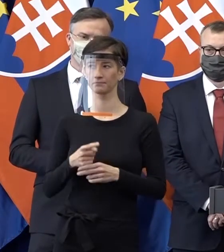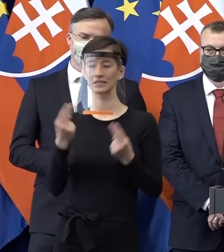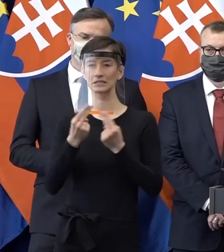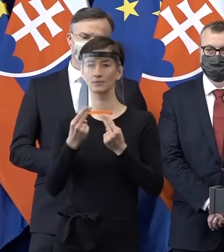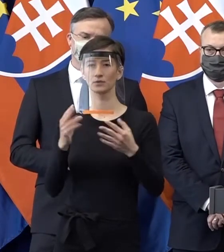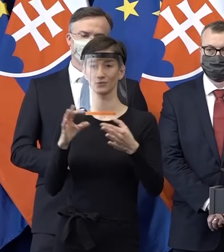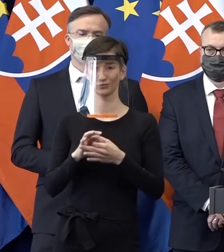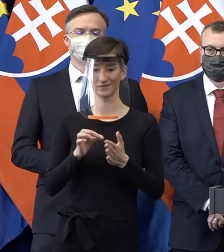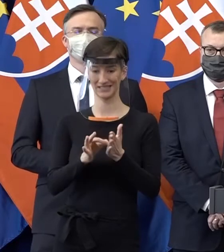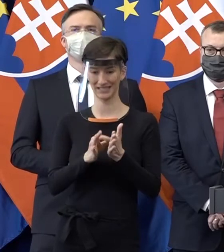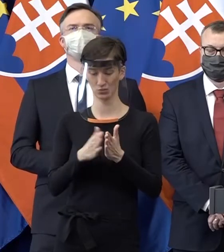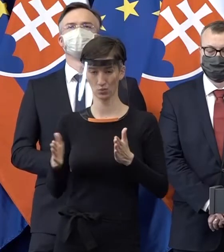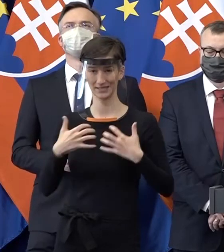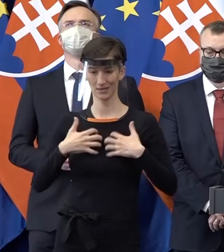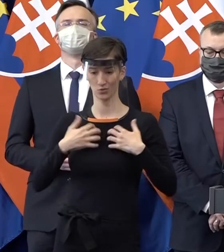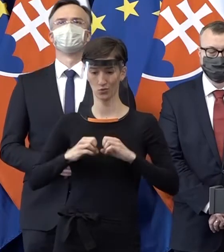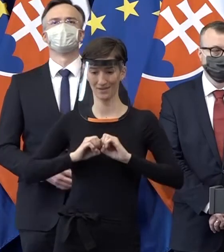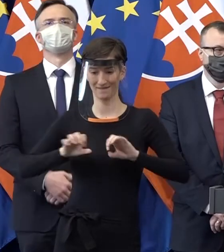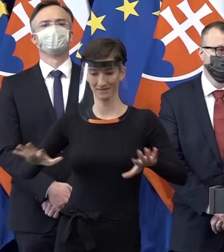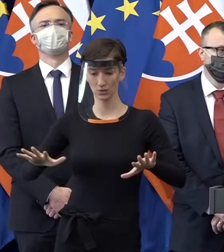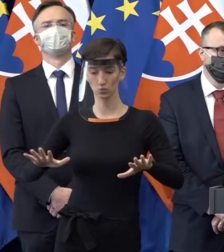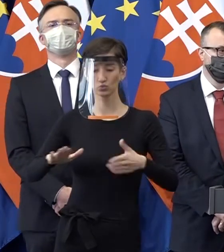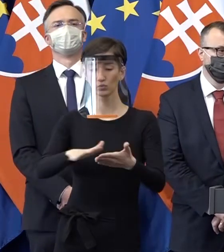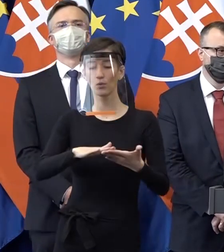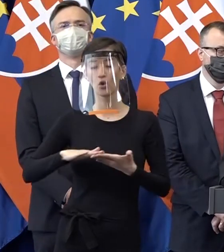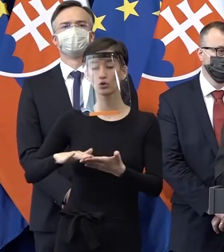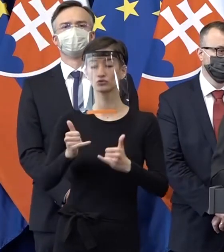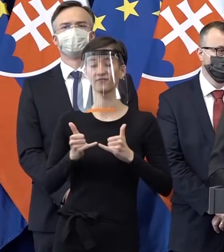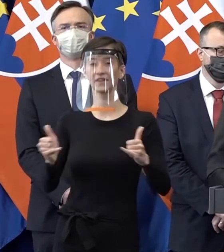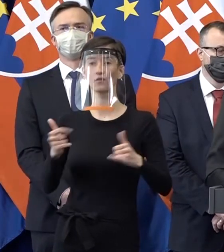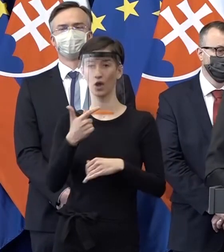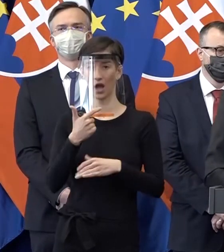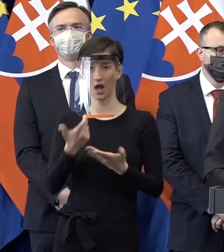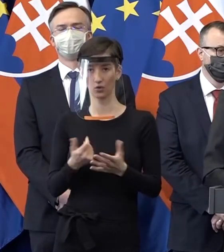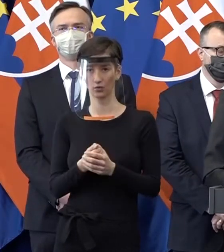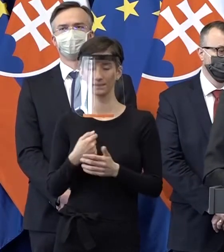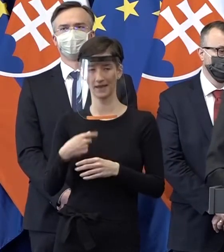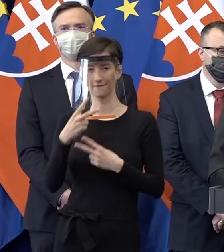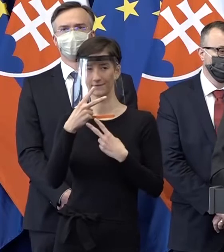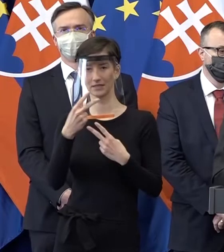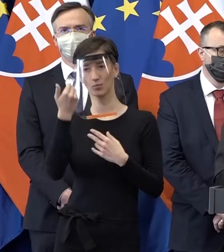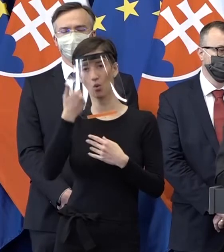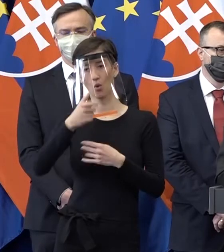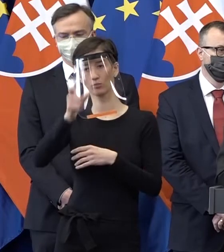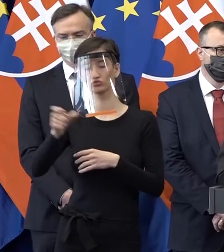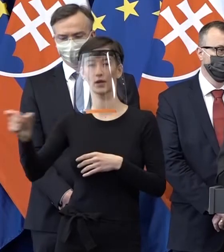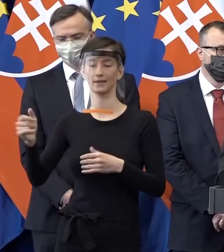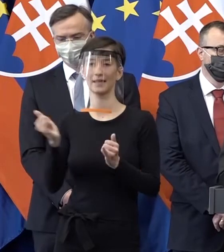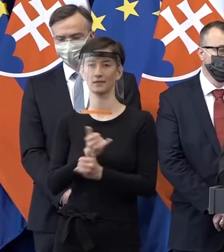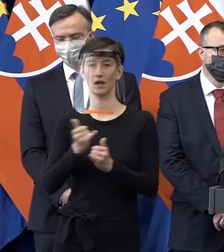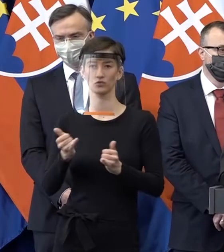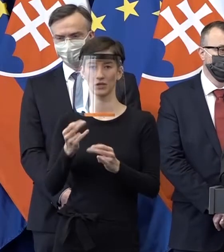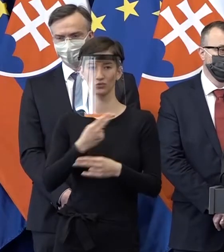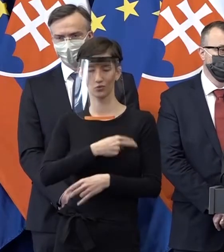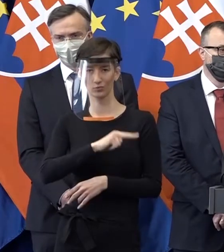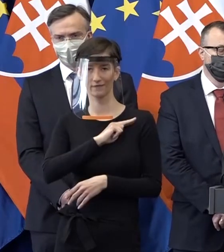vyzera táto spoločnosť. A chváľa budú vyzerať dobre, lebo tu máme zodpovedných ľudí, zodpovedných občanov, ale to je o tom, ako naša spoločnosť